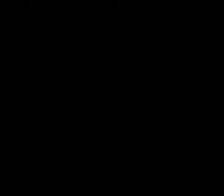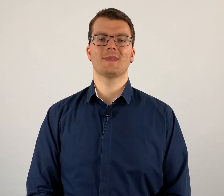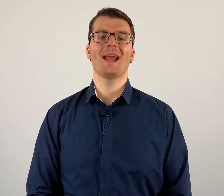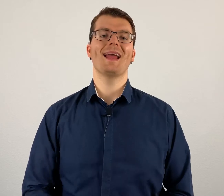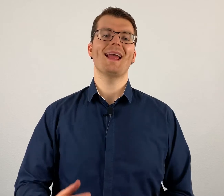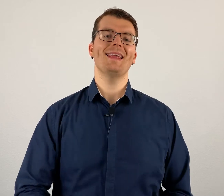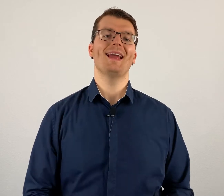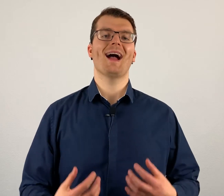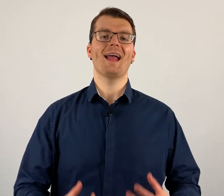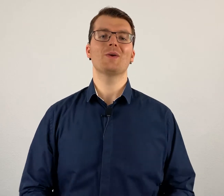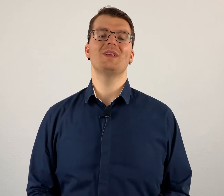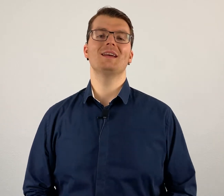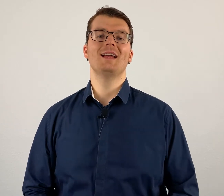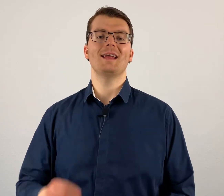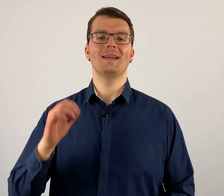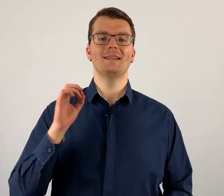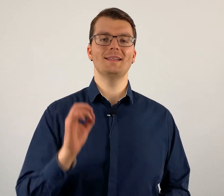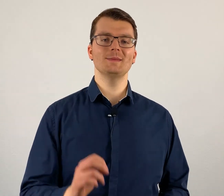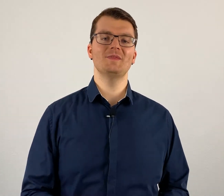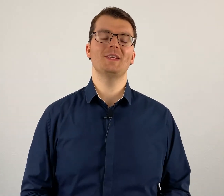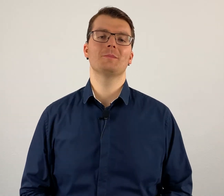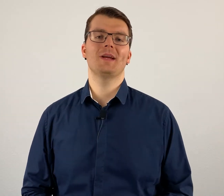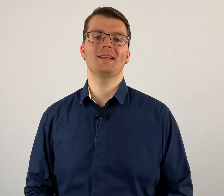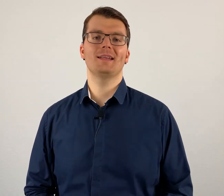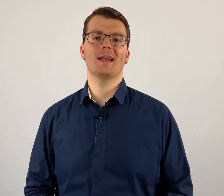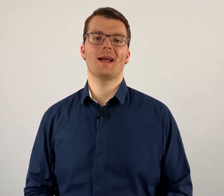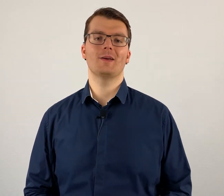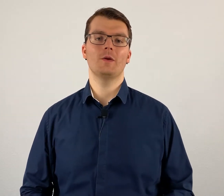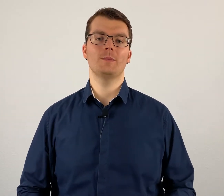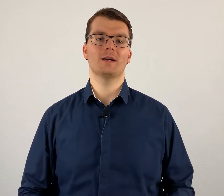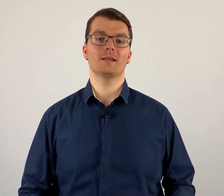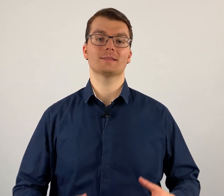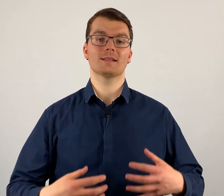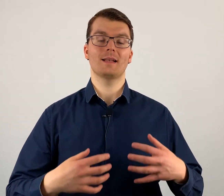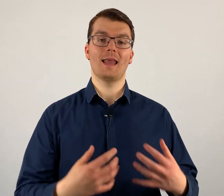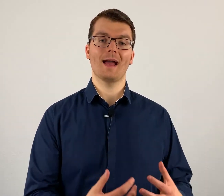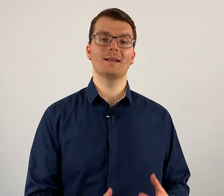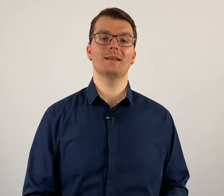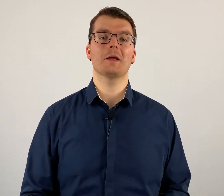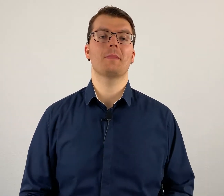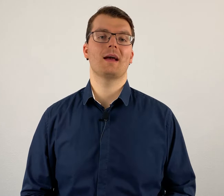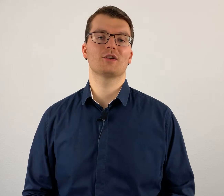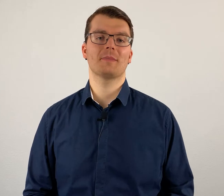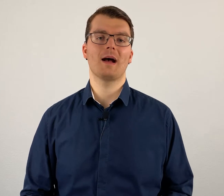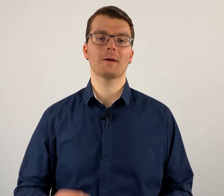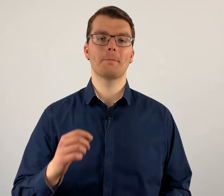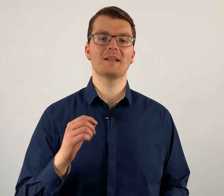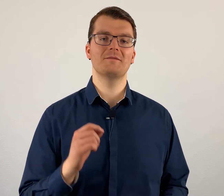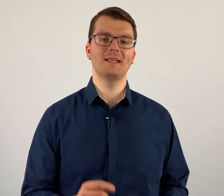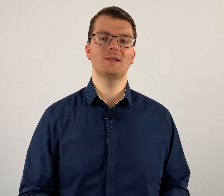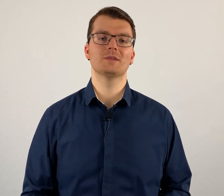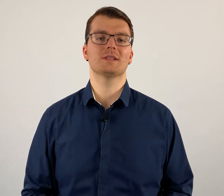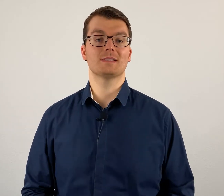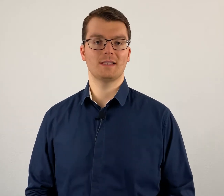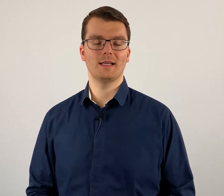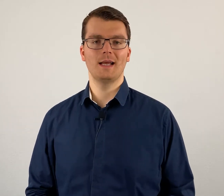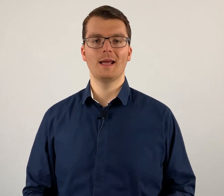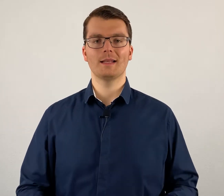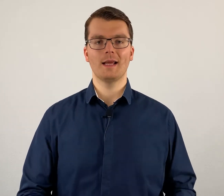Hey, Heiko hier. In diesem Video möchte ich dir gerne über das Lernen der Gebärdensprache mit Videos erzählen, denn